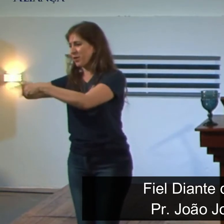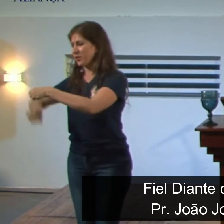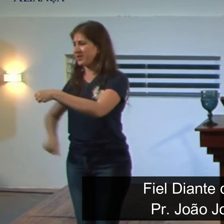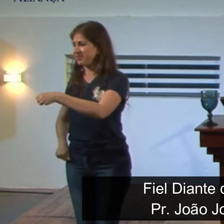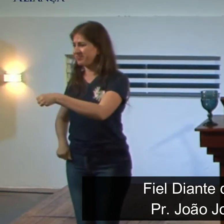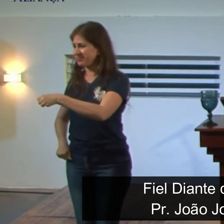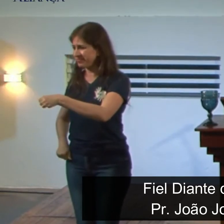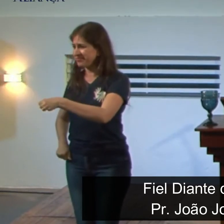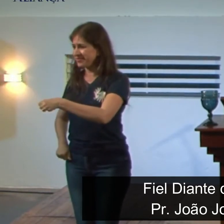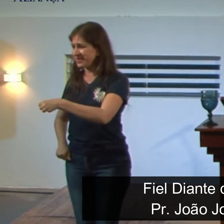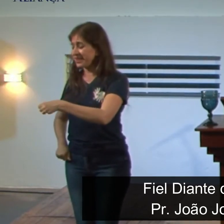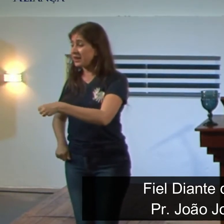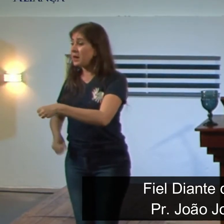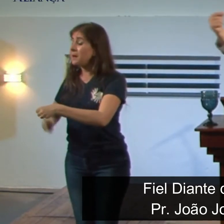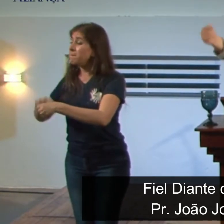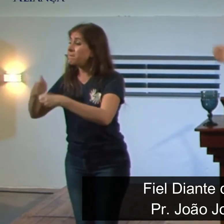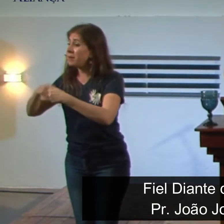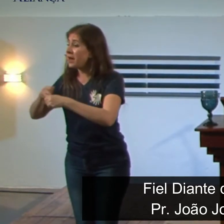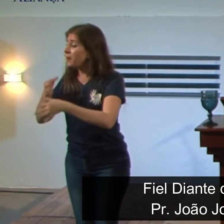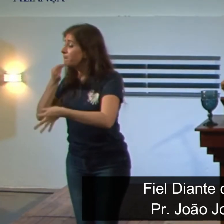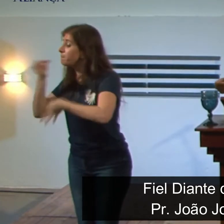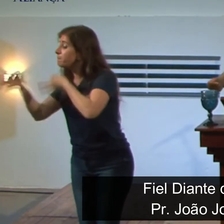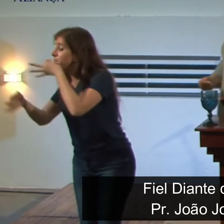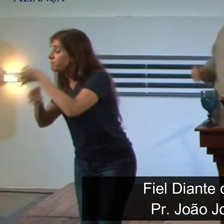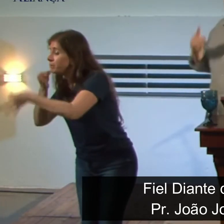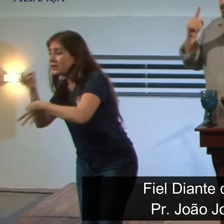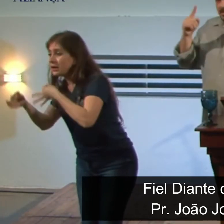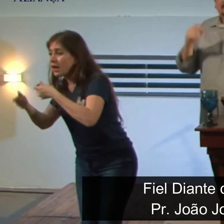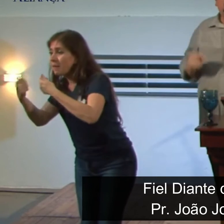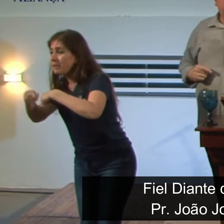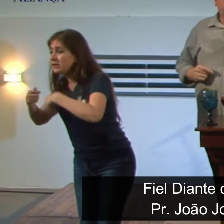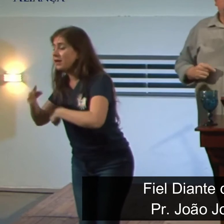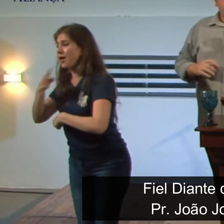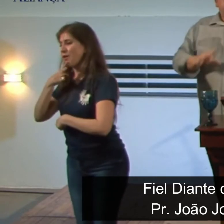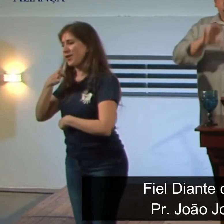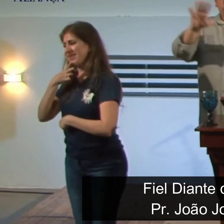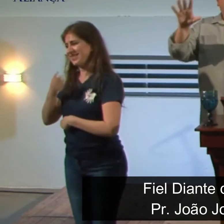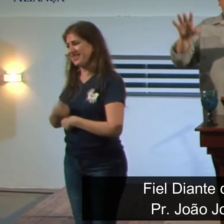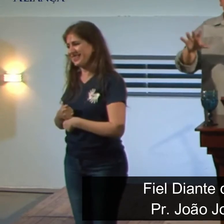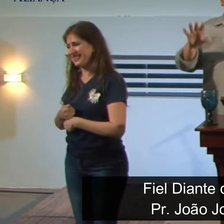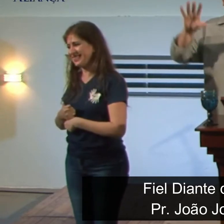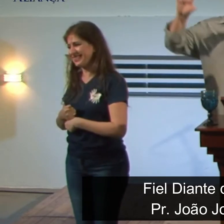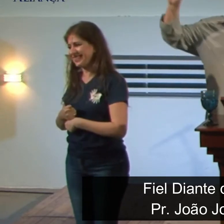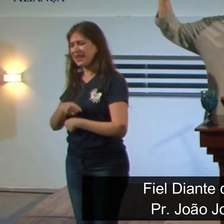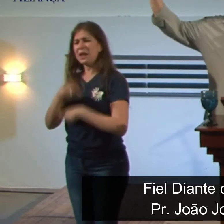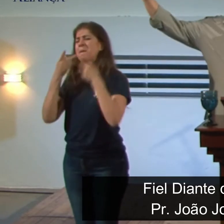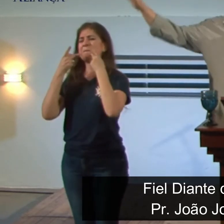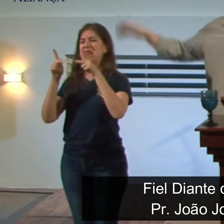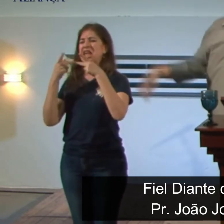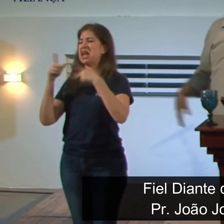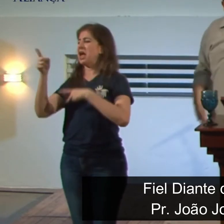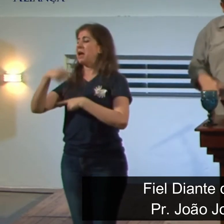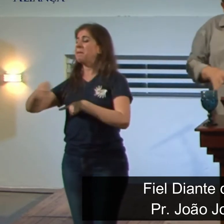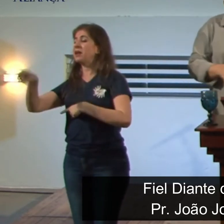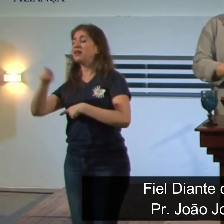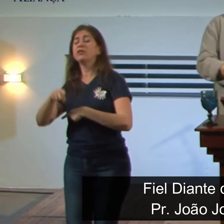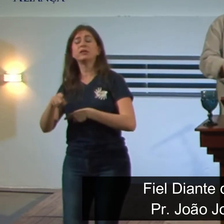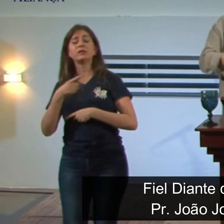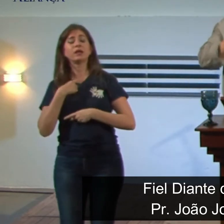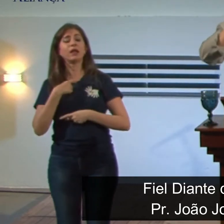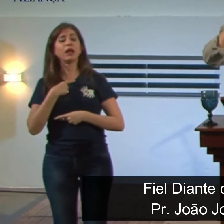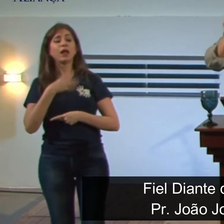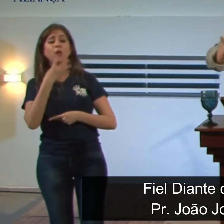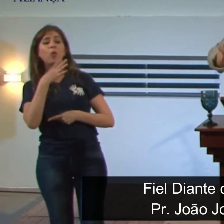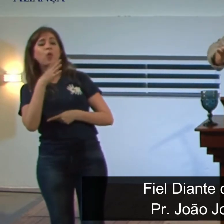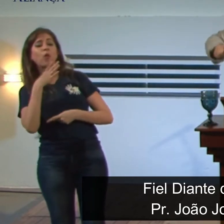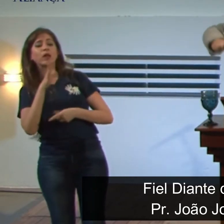a gente precisa ter argumento não despreze isso por incrível que pareça ninguém está pregando aqui para você se tornar um alienado agora a partir de hoje